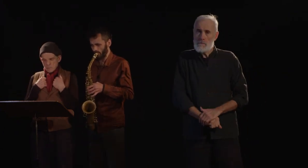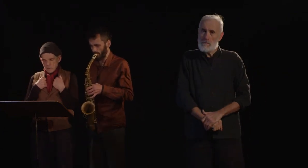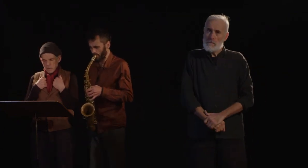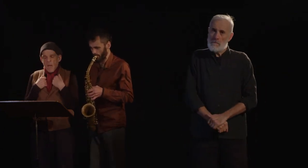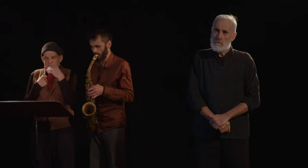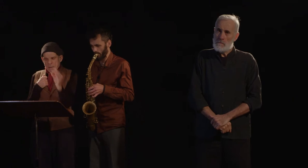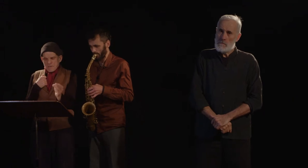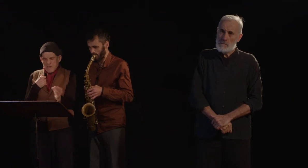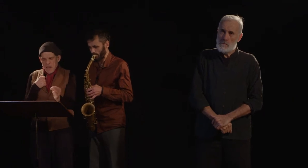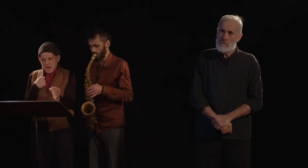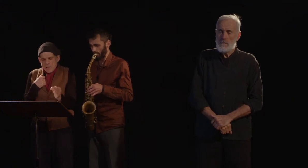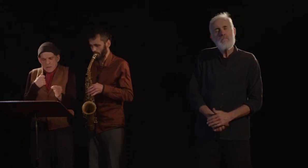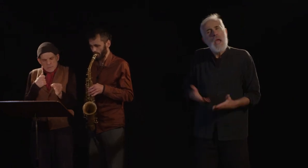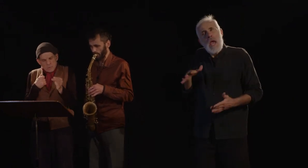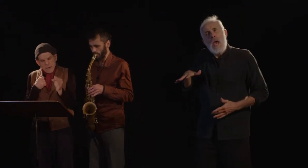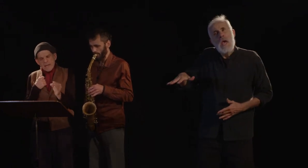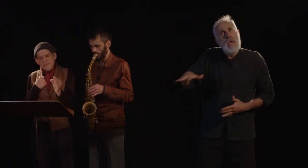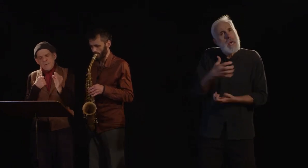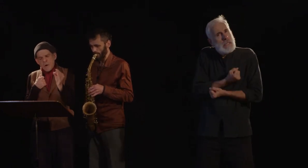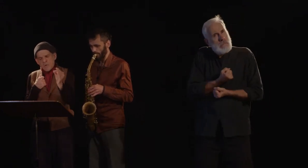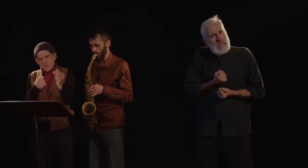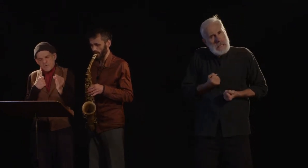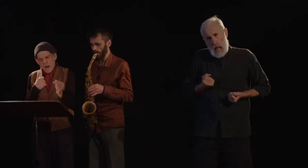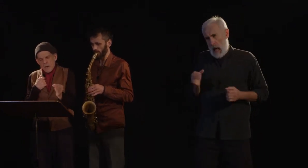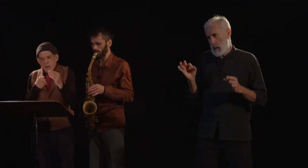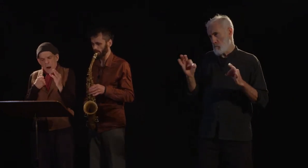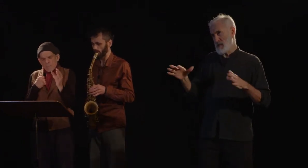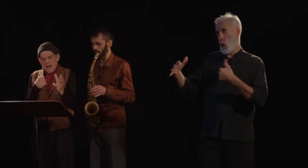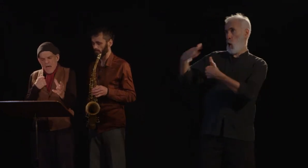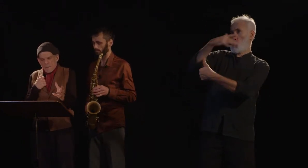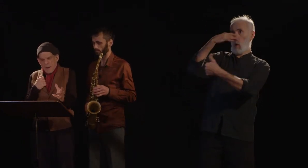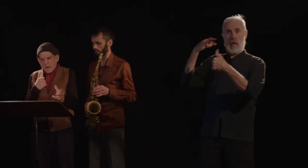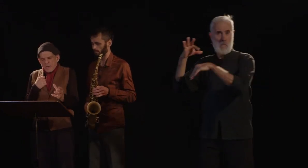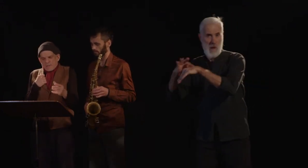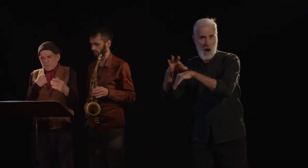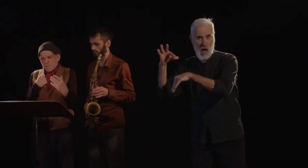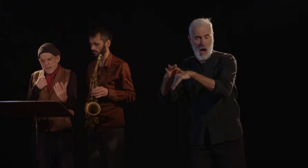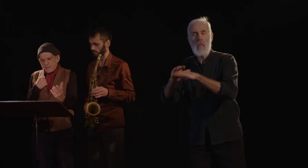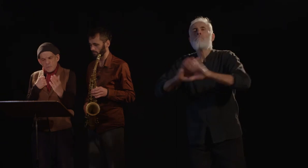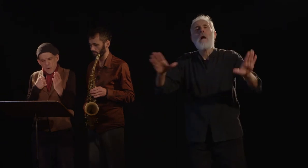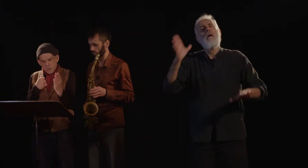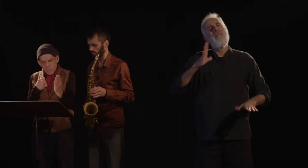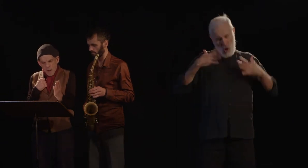La misère est une maladie du corps social comme la lèpre était une maladie du corps humain.